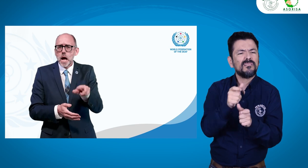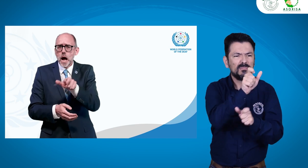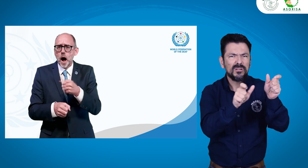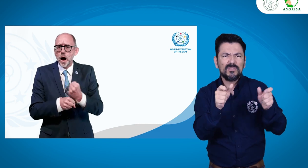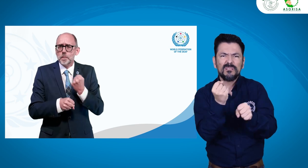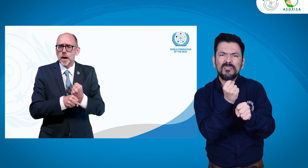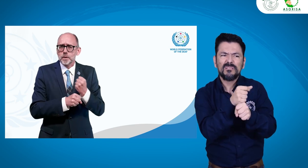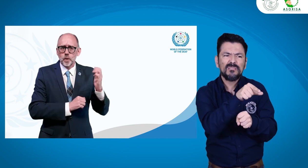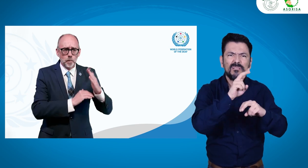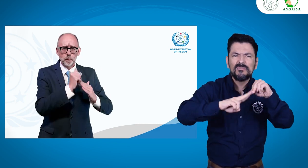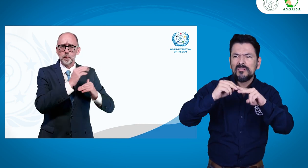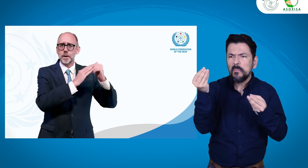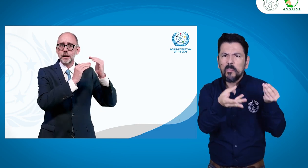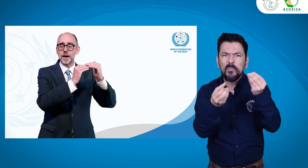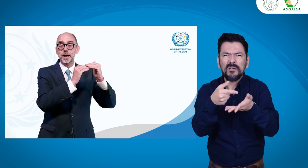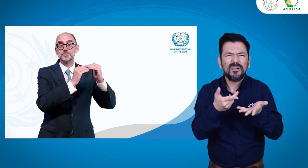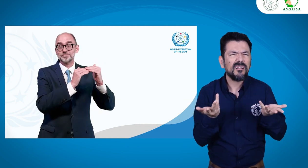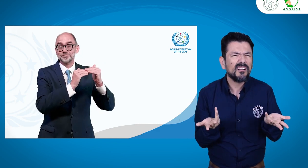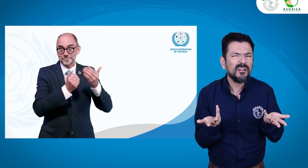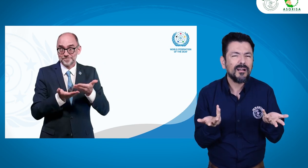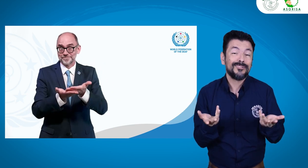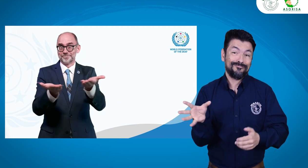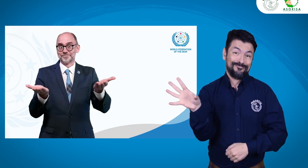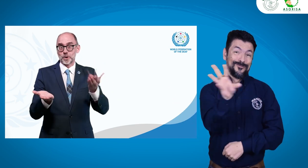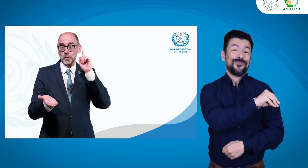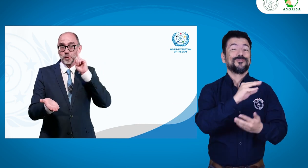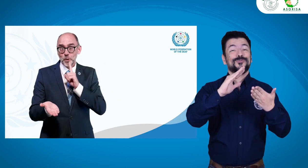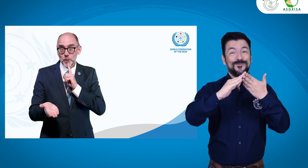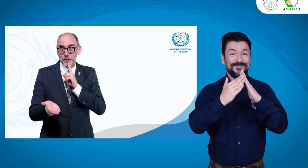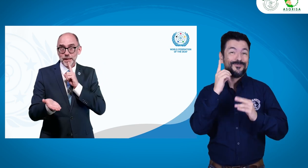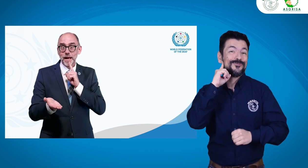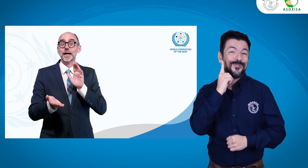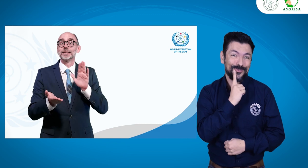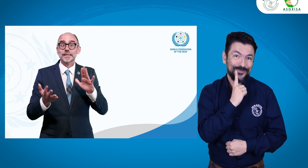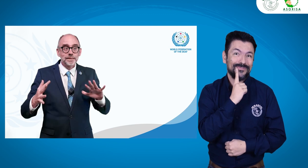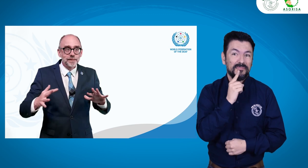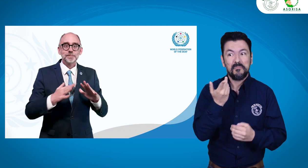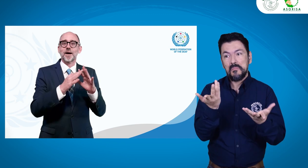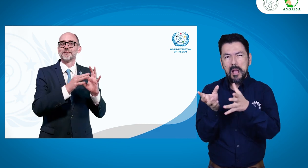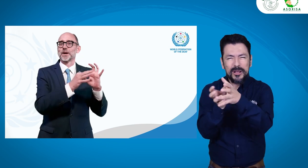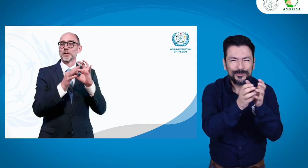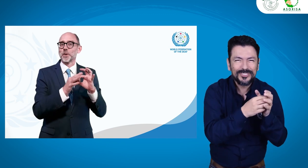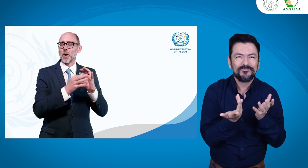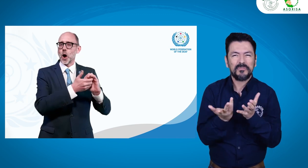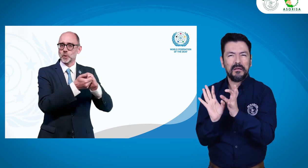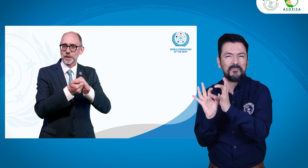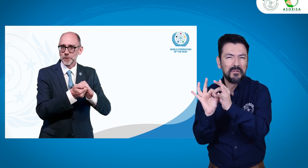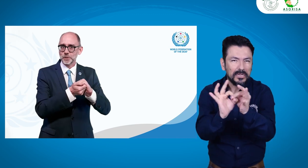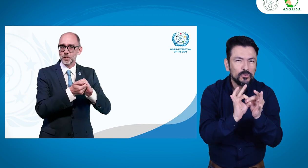¿Quién construye inicialmente? Pues esa construcción la hacemos todos. La comunidad sorda, así